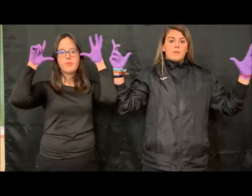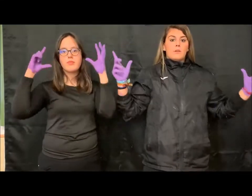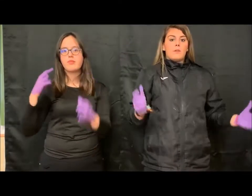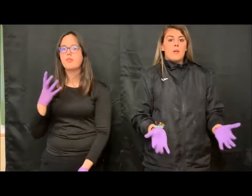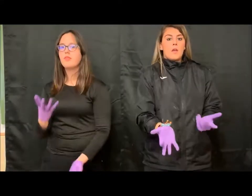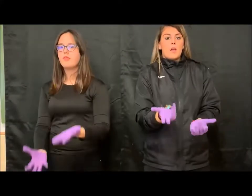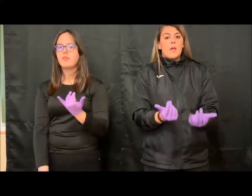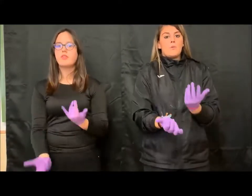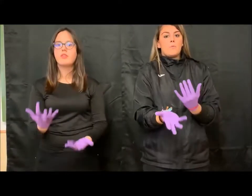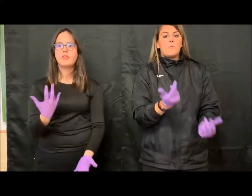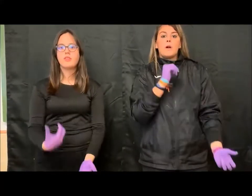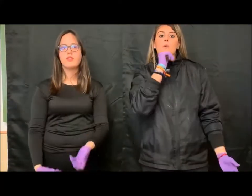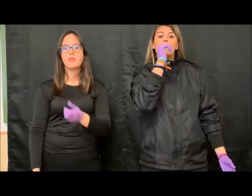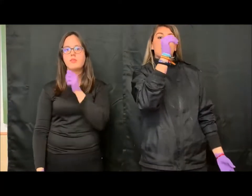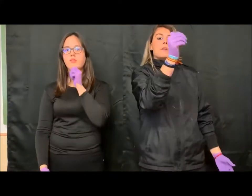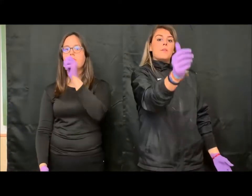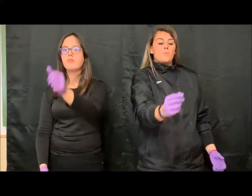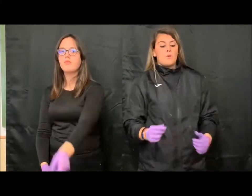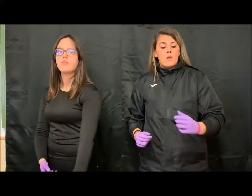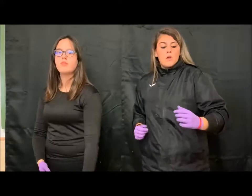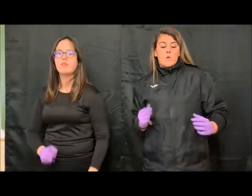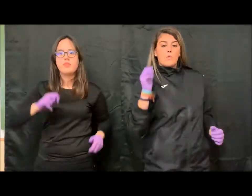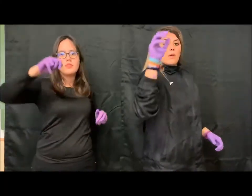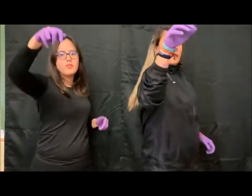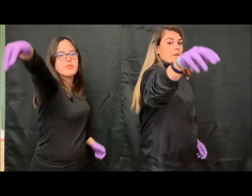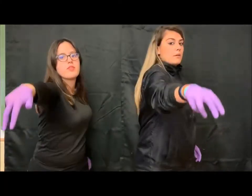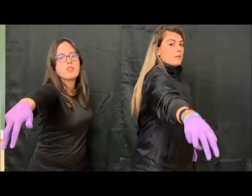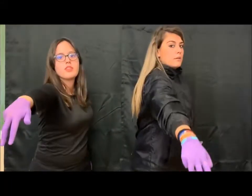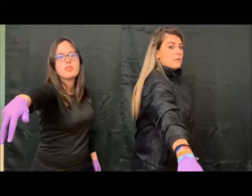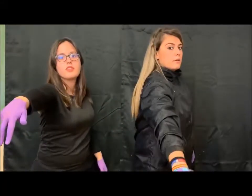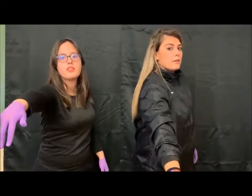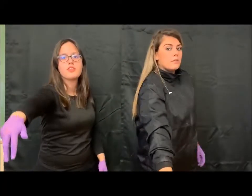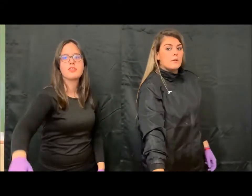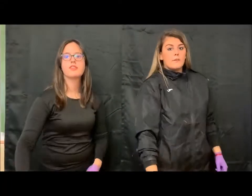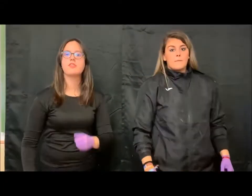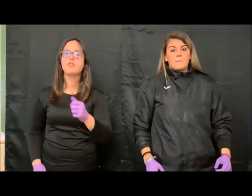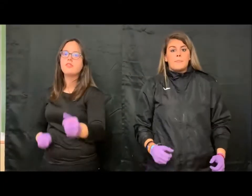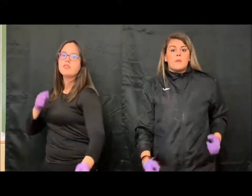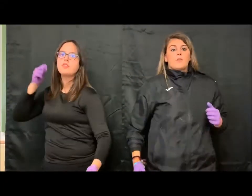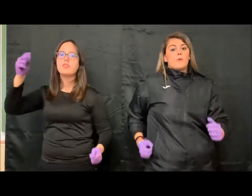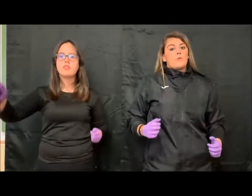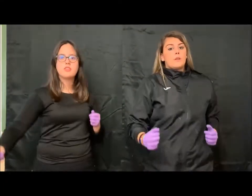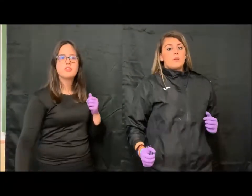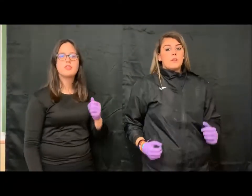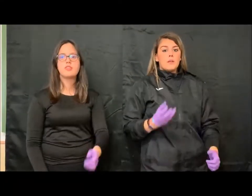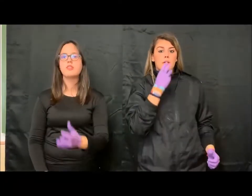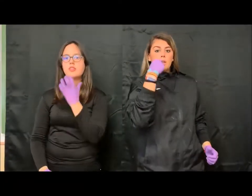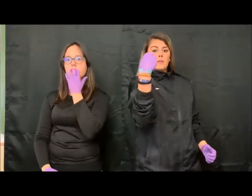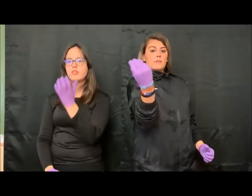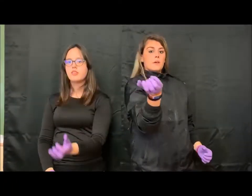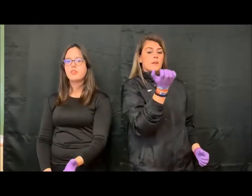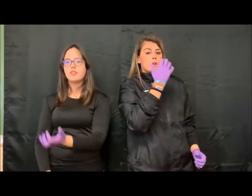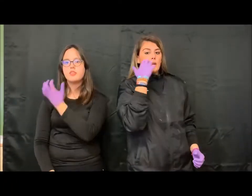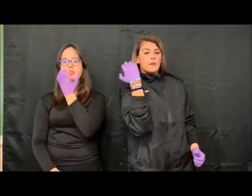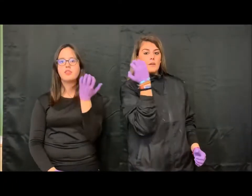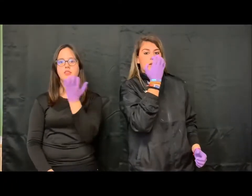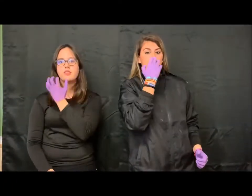Desperté en un prado verde muy lejos de aquí Corré, grité y